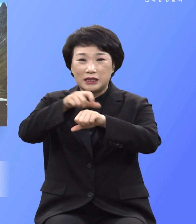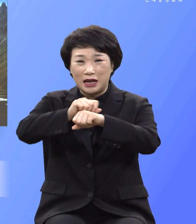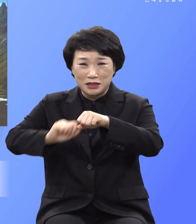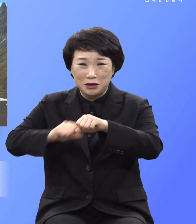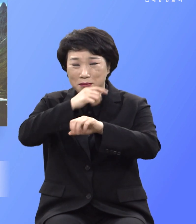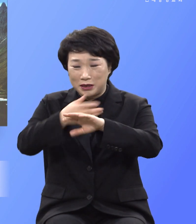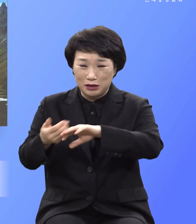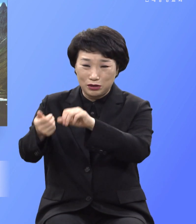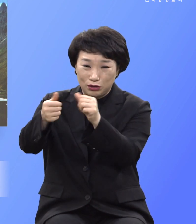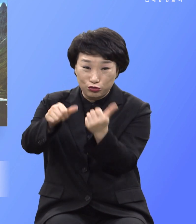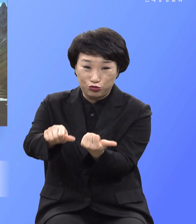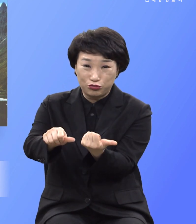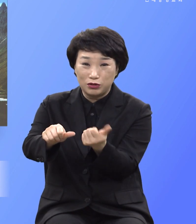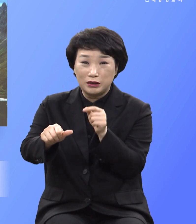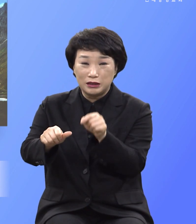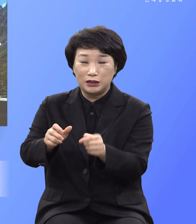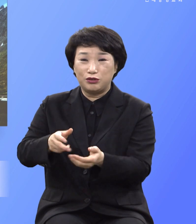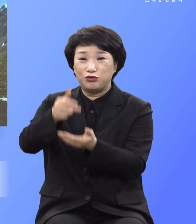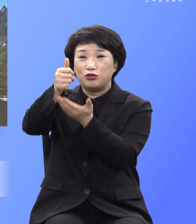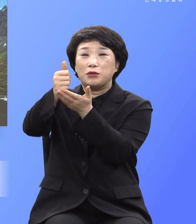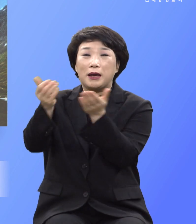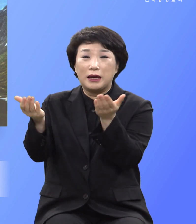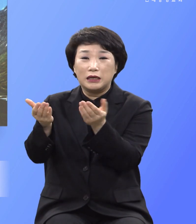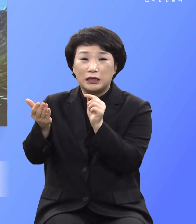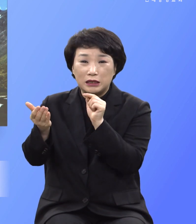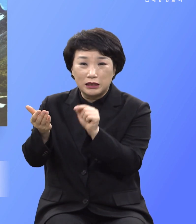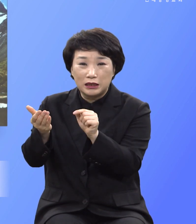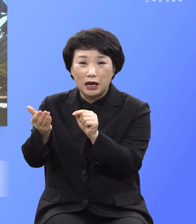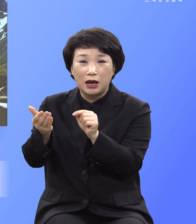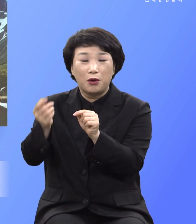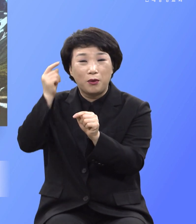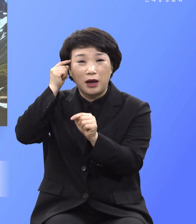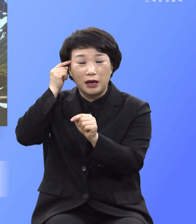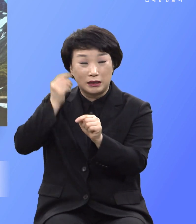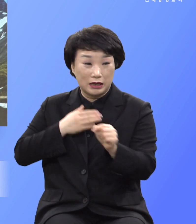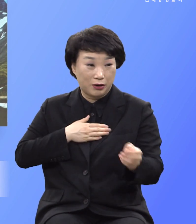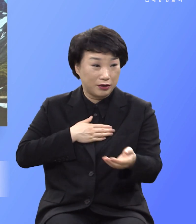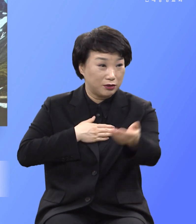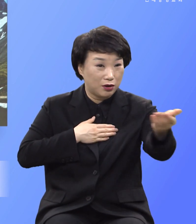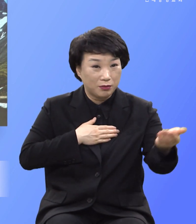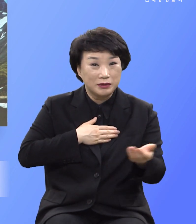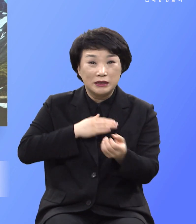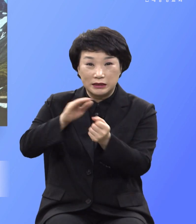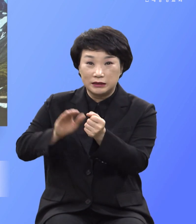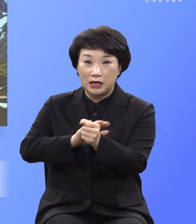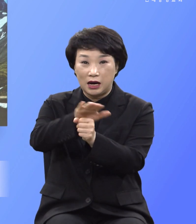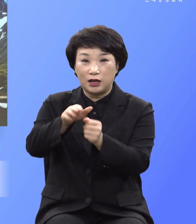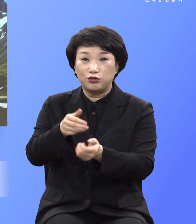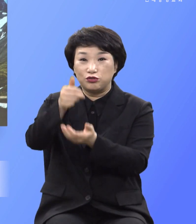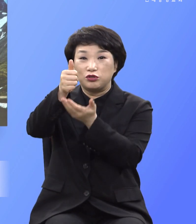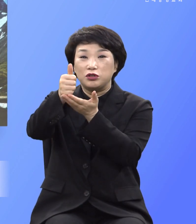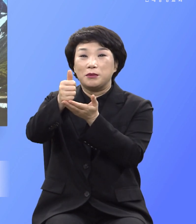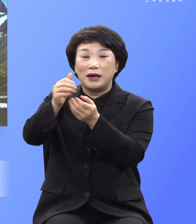필려 죽으신 사건은 바로 여러분들을 사랑하신 주님의 사랑의